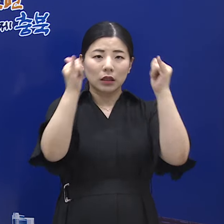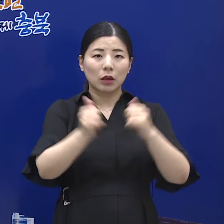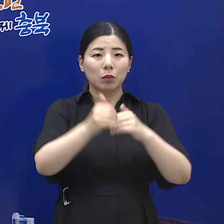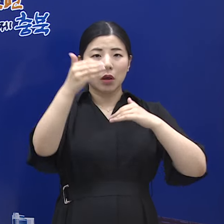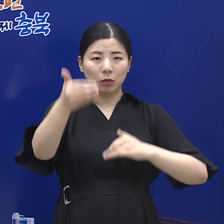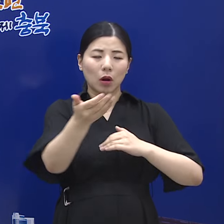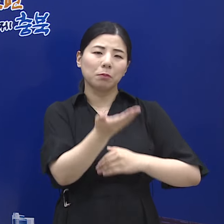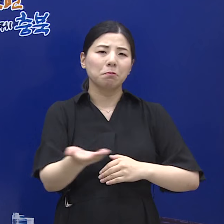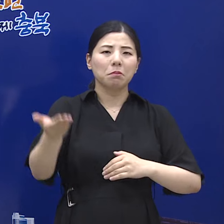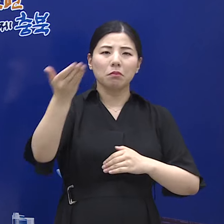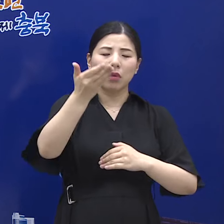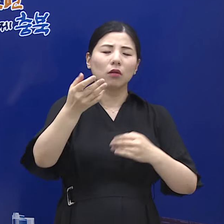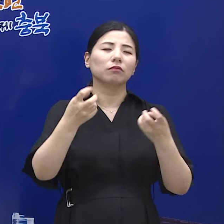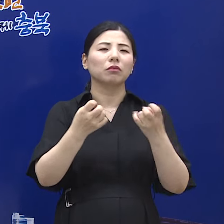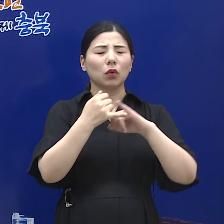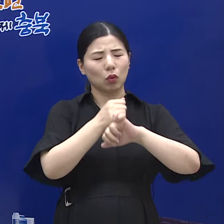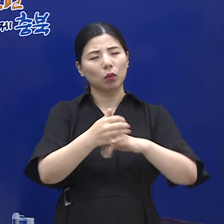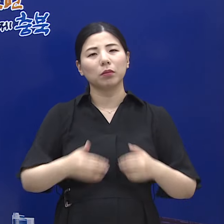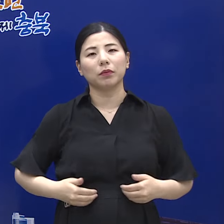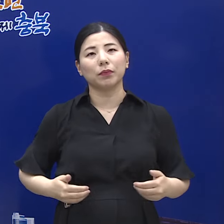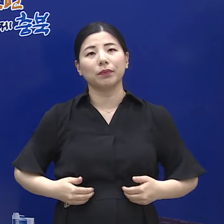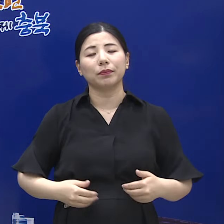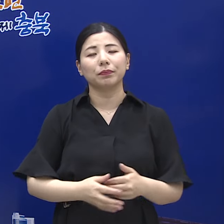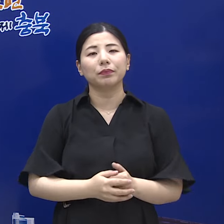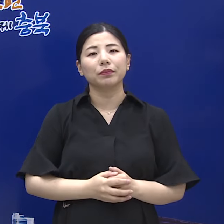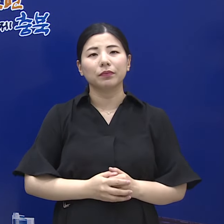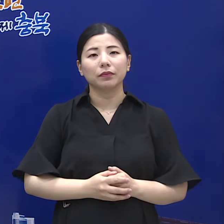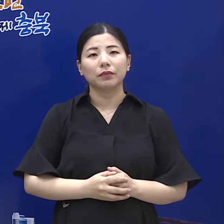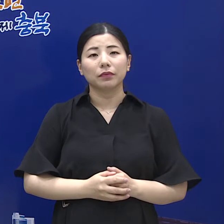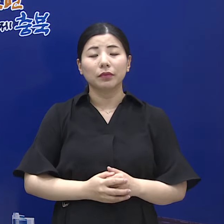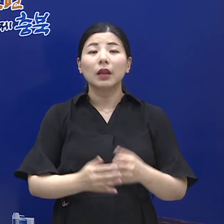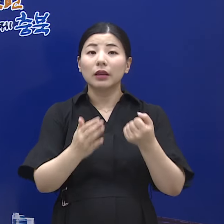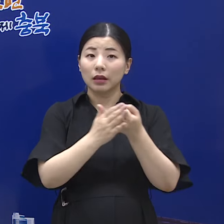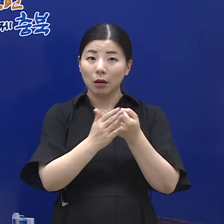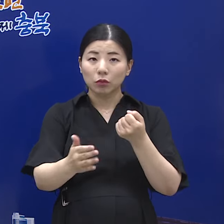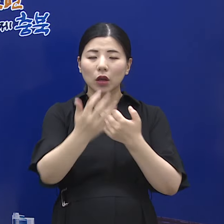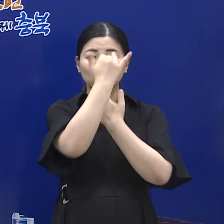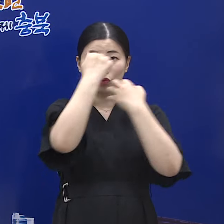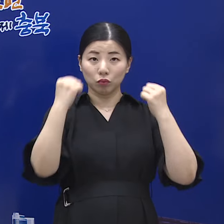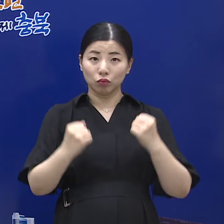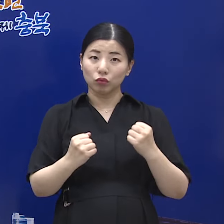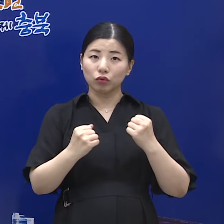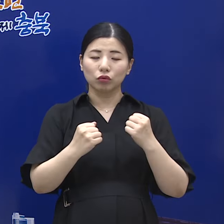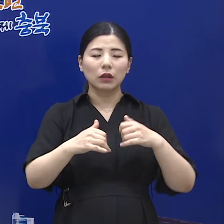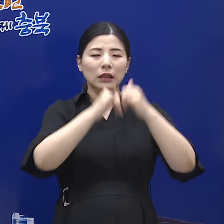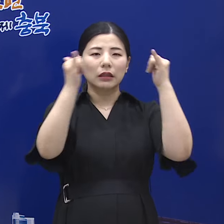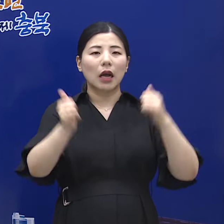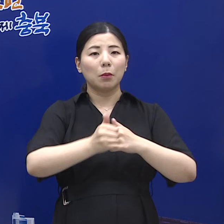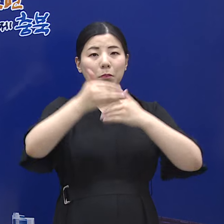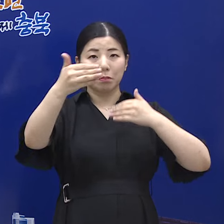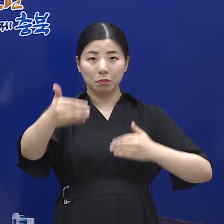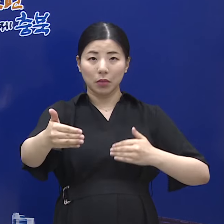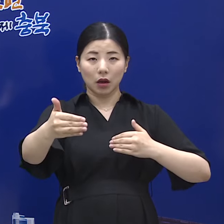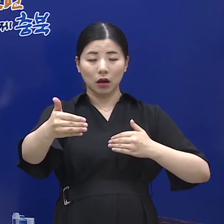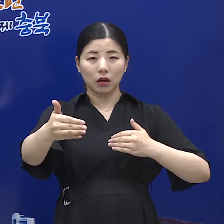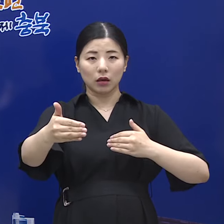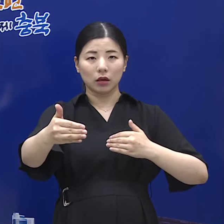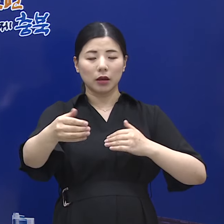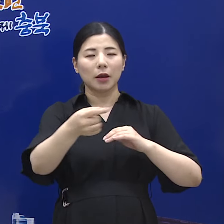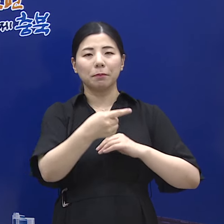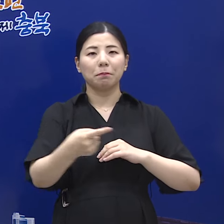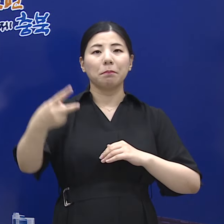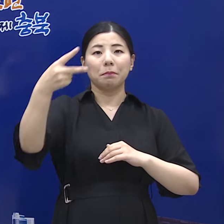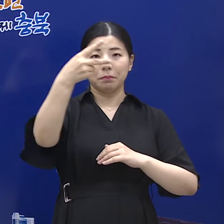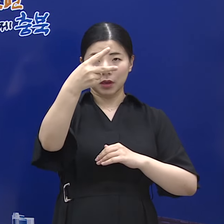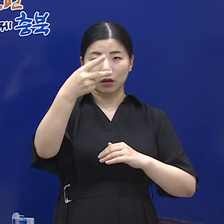상향 조정이 불가피한 상황입니다. 이에 우리도에서는 사회적 거리두기를 2단계로